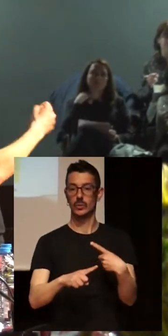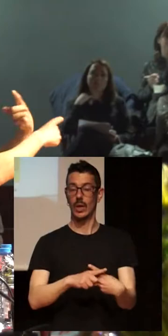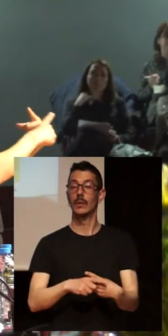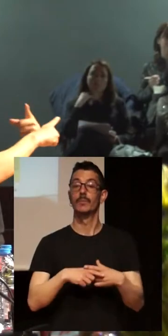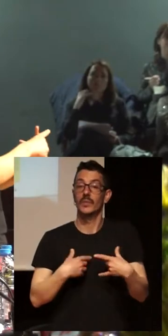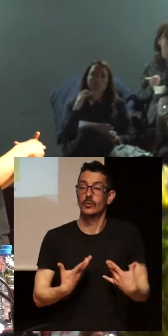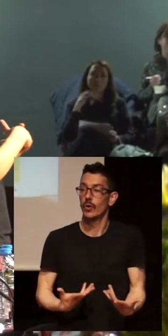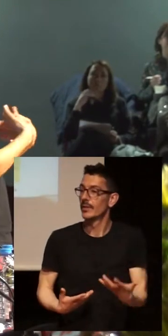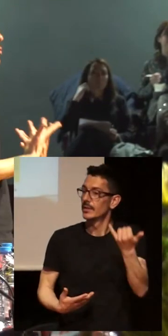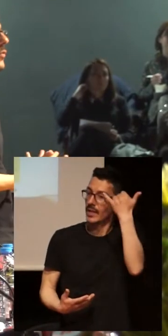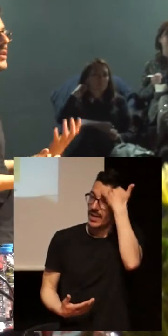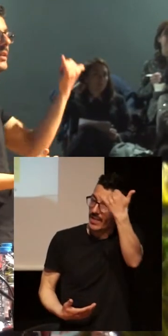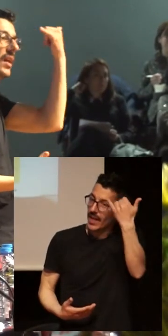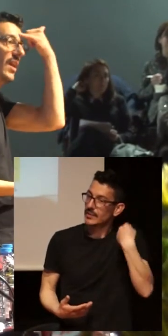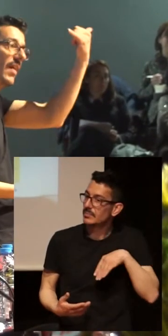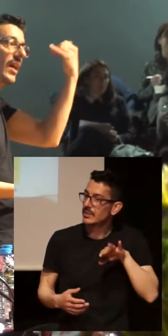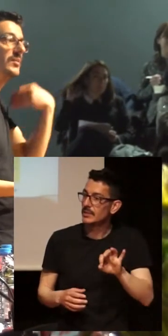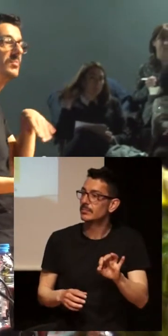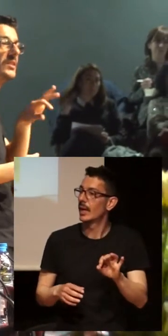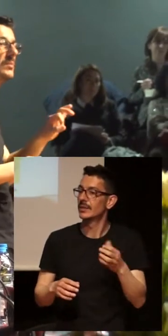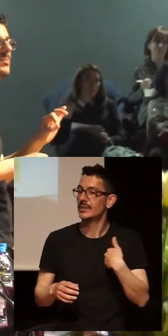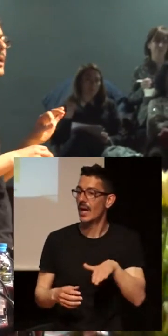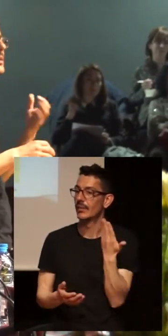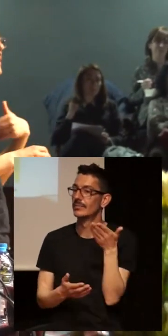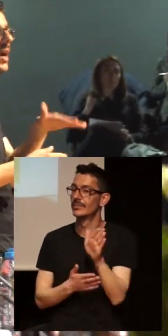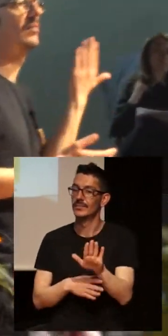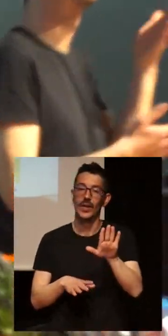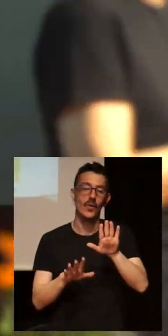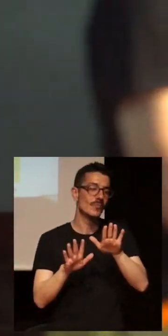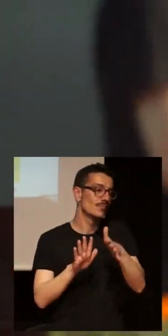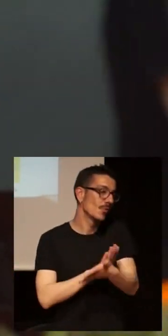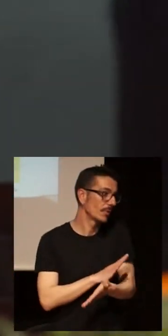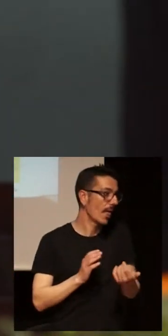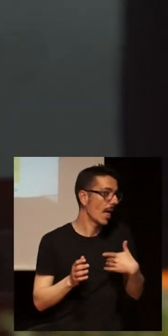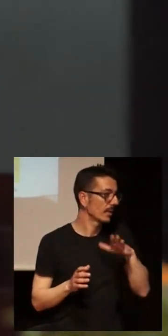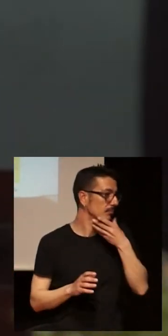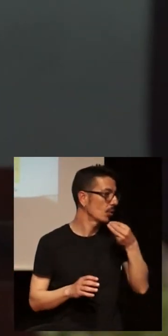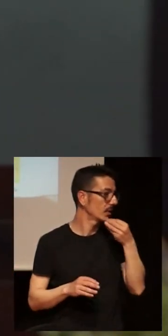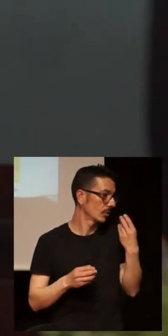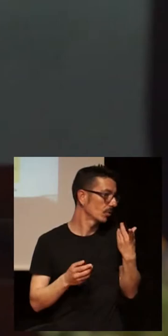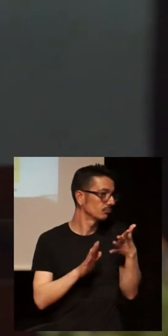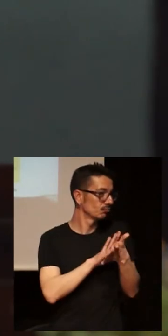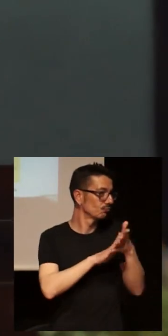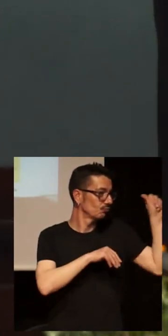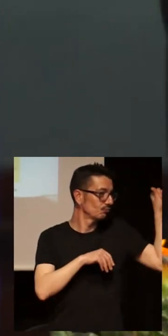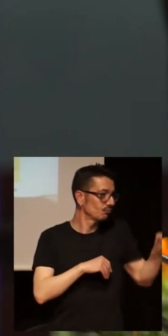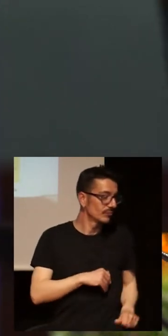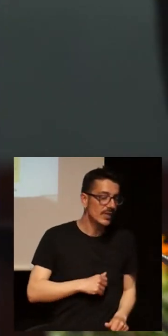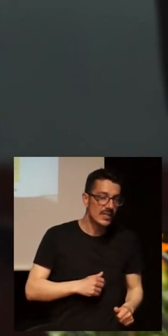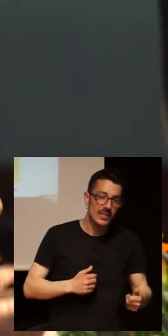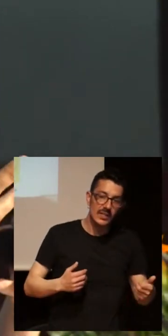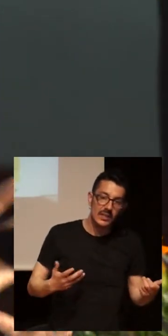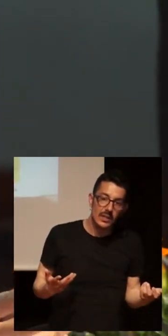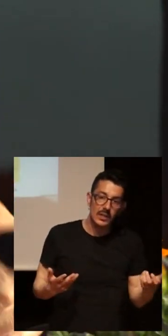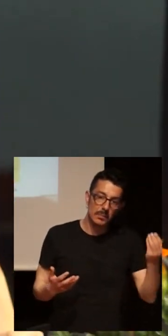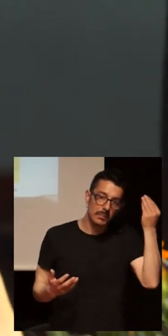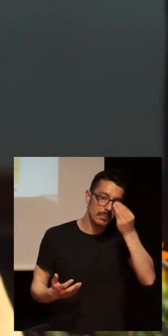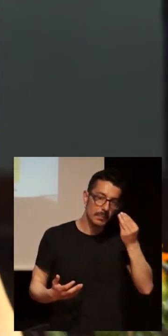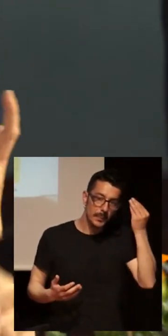y los dejo y os lo vendo porque quedó chulo, ¿vale? Yo creo que además es una